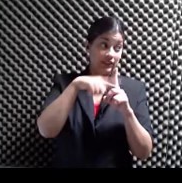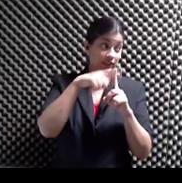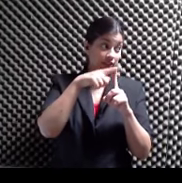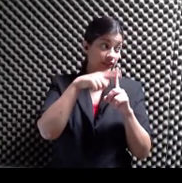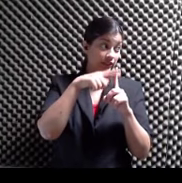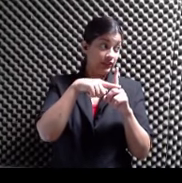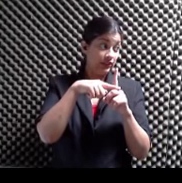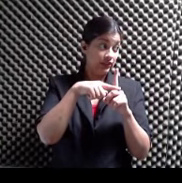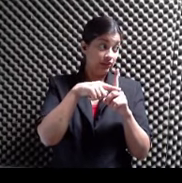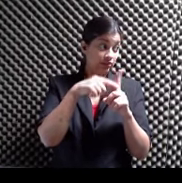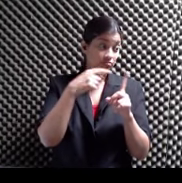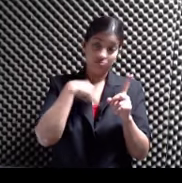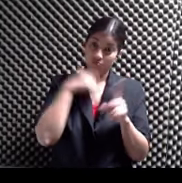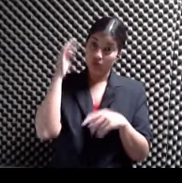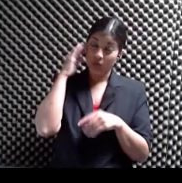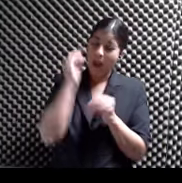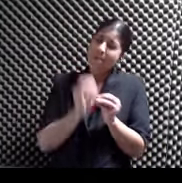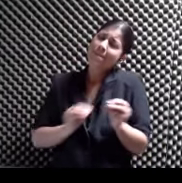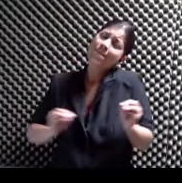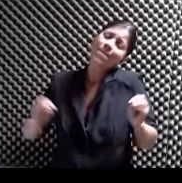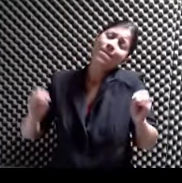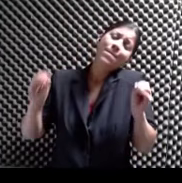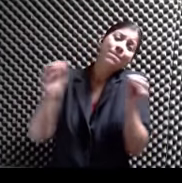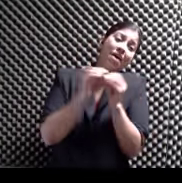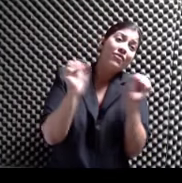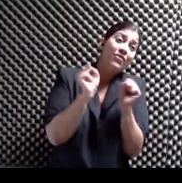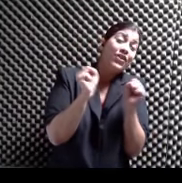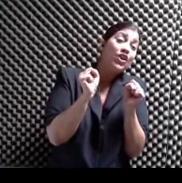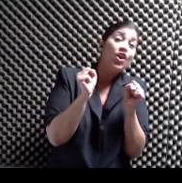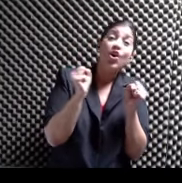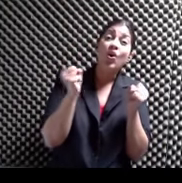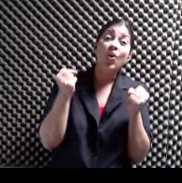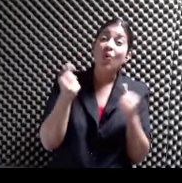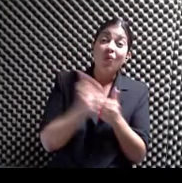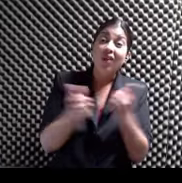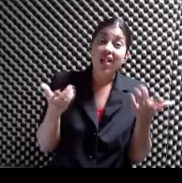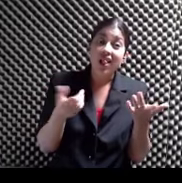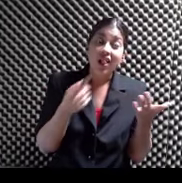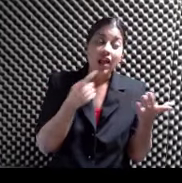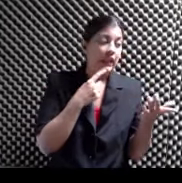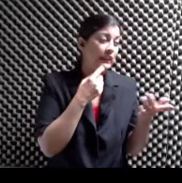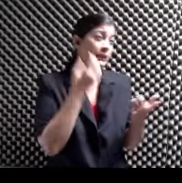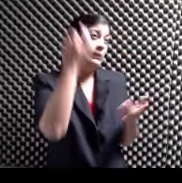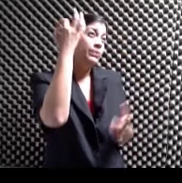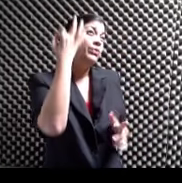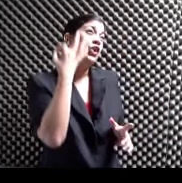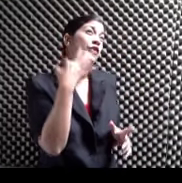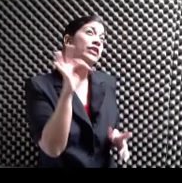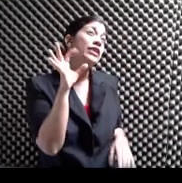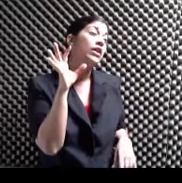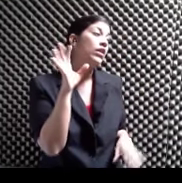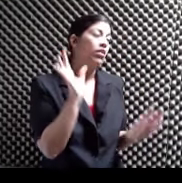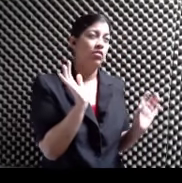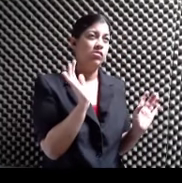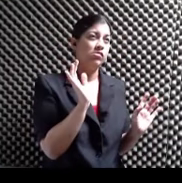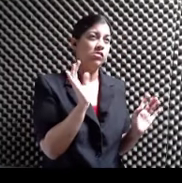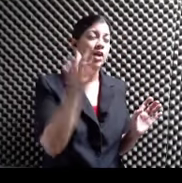Que conocemos Más fría que se ha dado en Adjunta ¿Desde cuánto? En el 1992 En el 1992